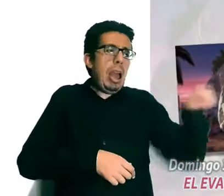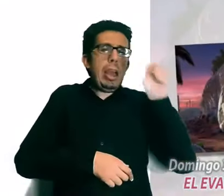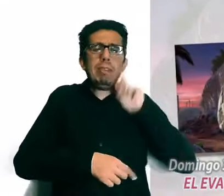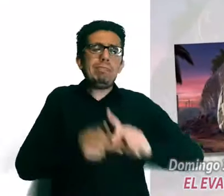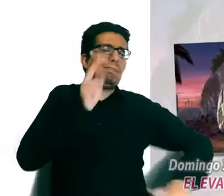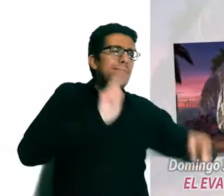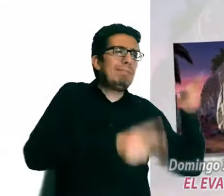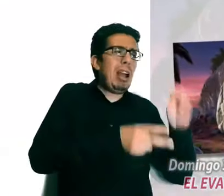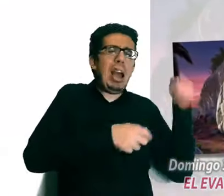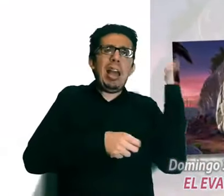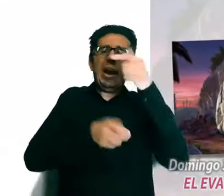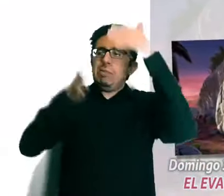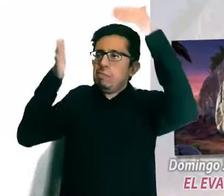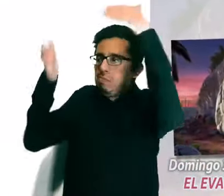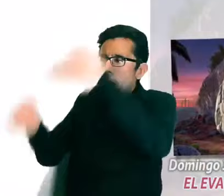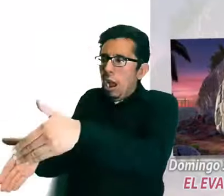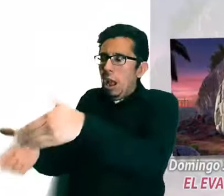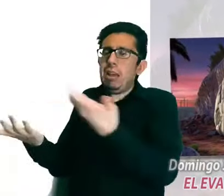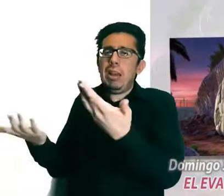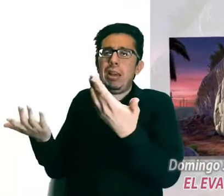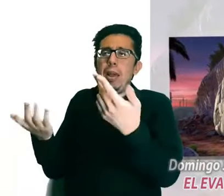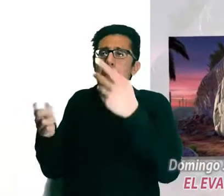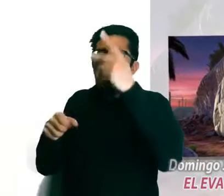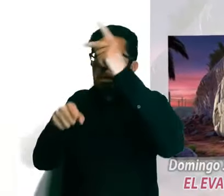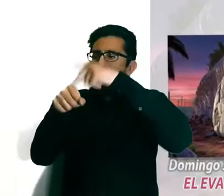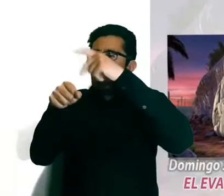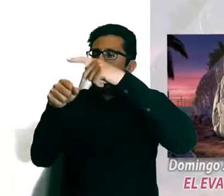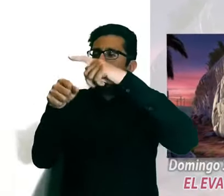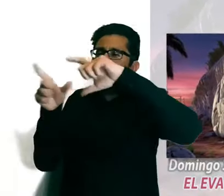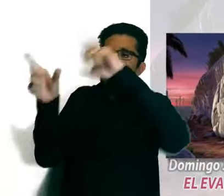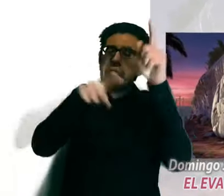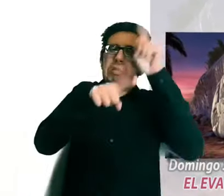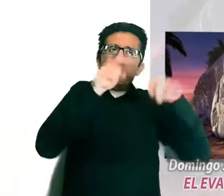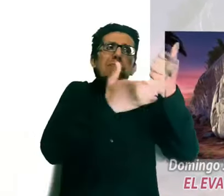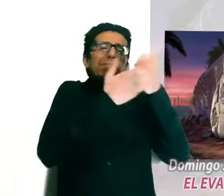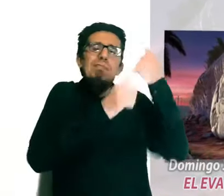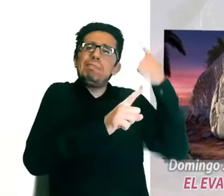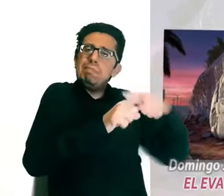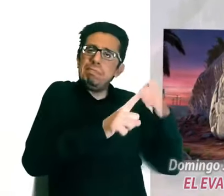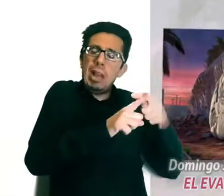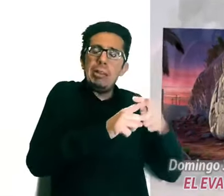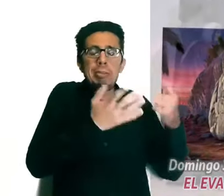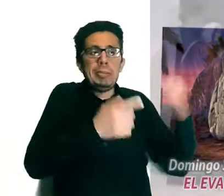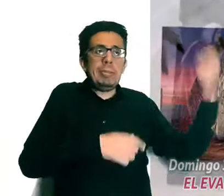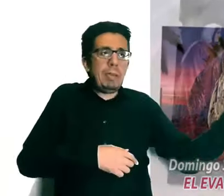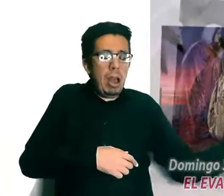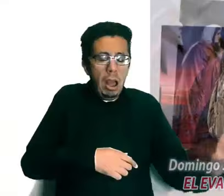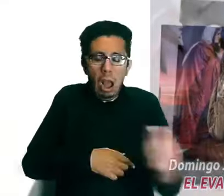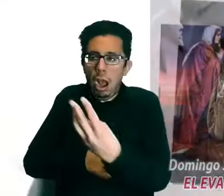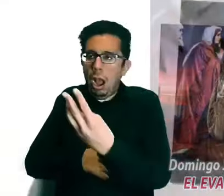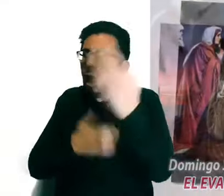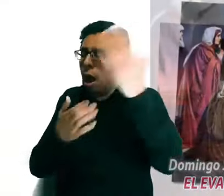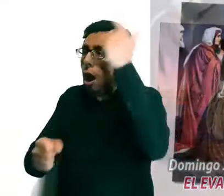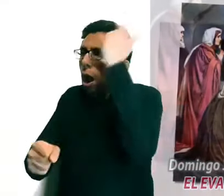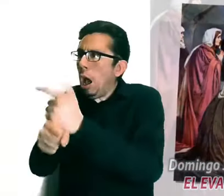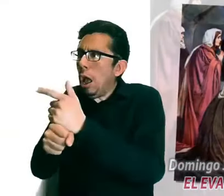vieron que la piedra ya estaba quitada, a pesar de ser muy grande. Entraron en el sepulcro y vieron